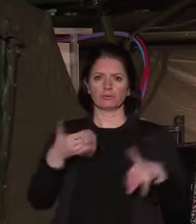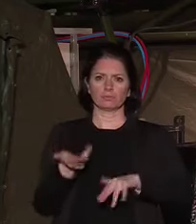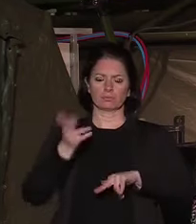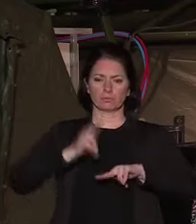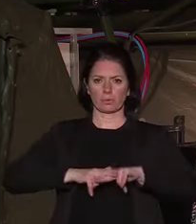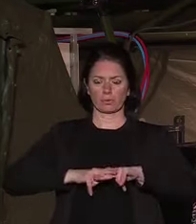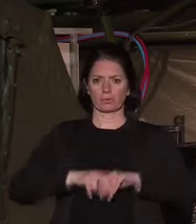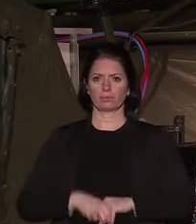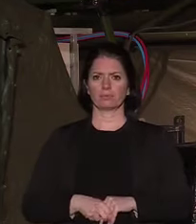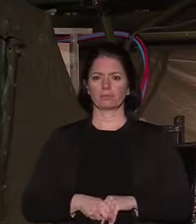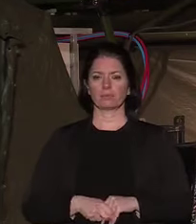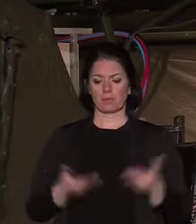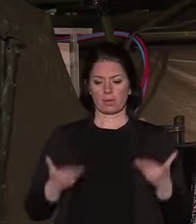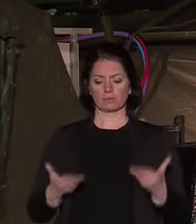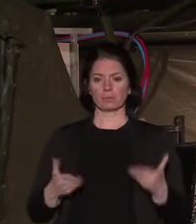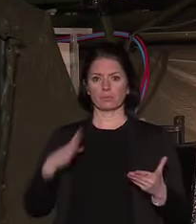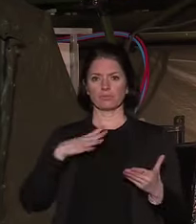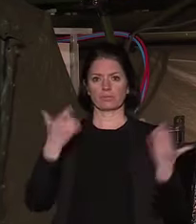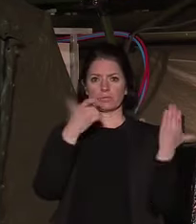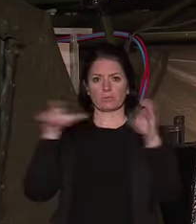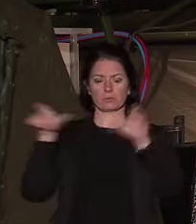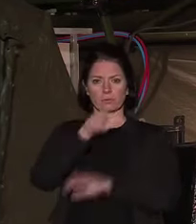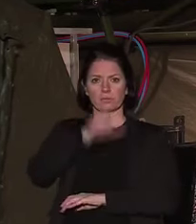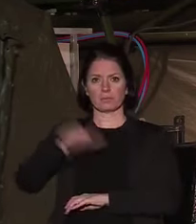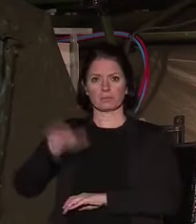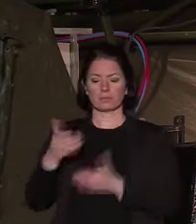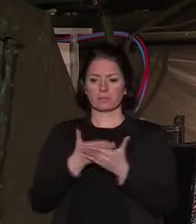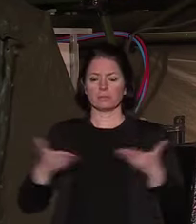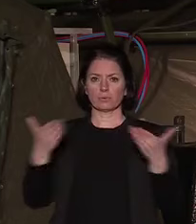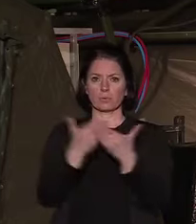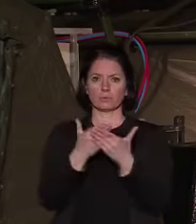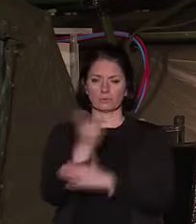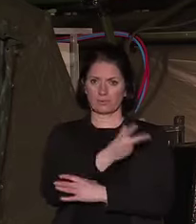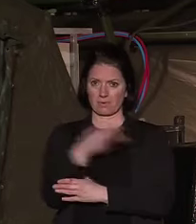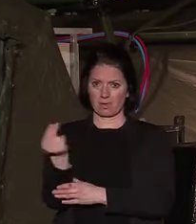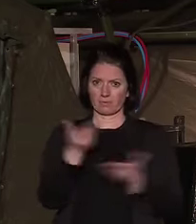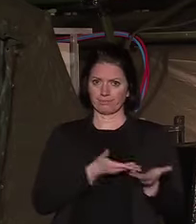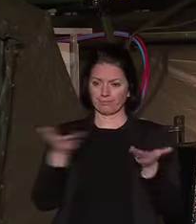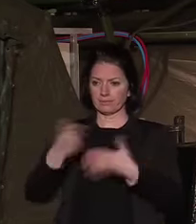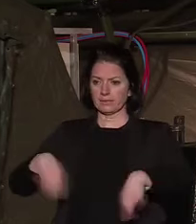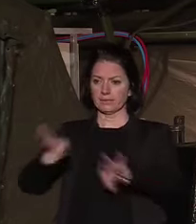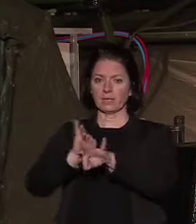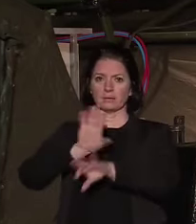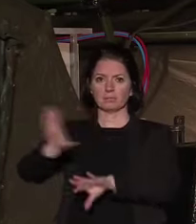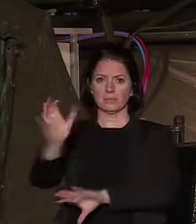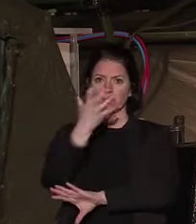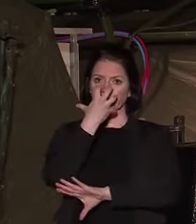Plus de 700 se trouvent en état grave, placés en réanimation.